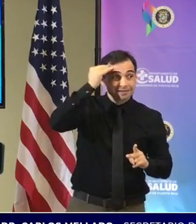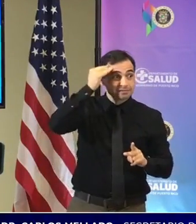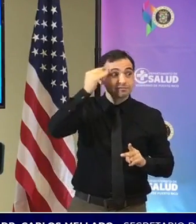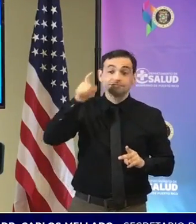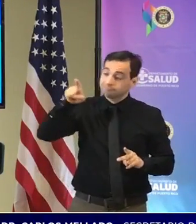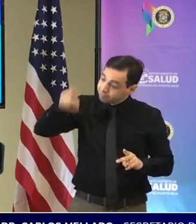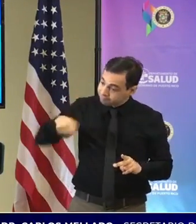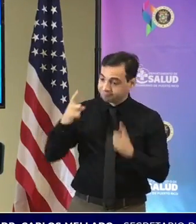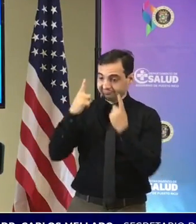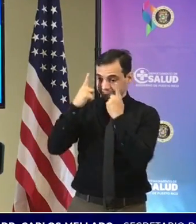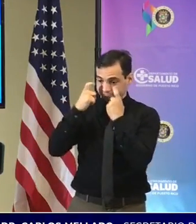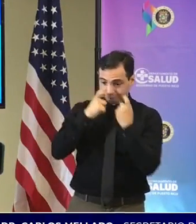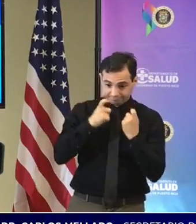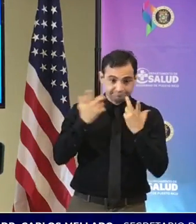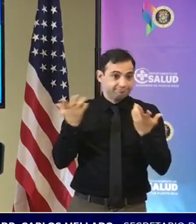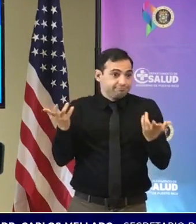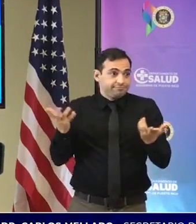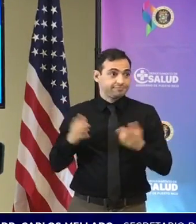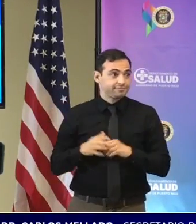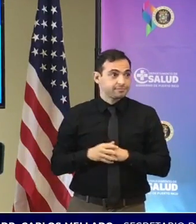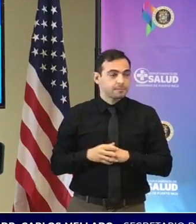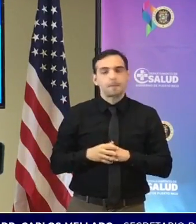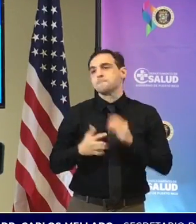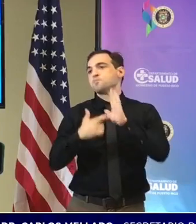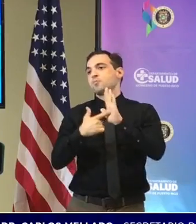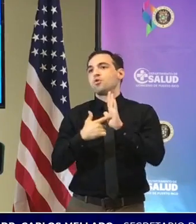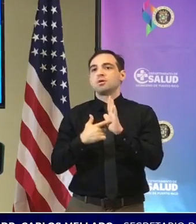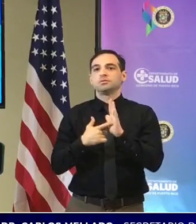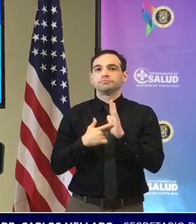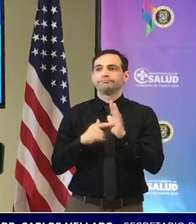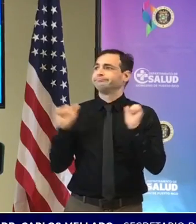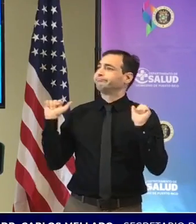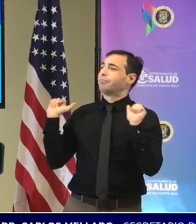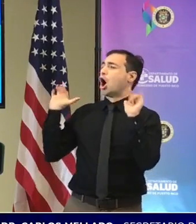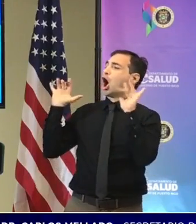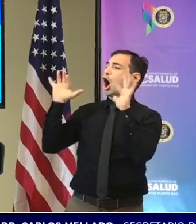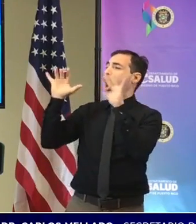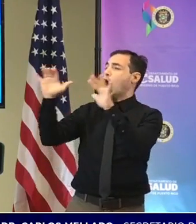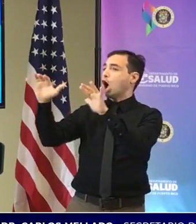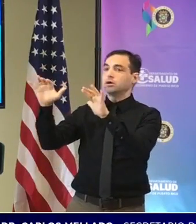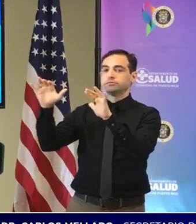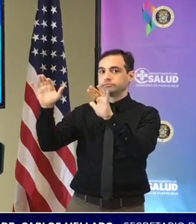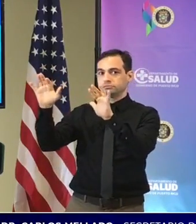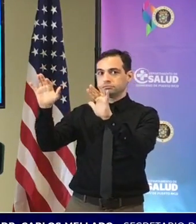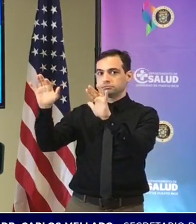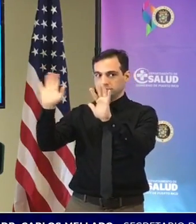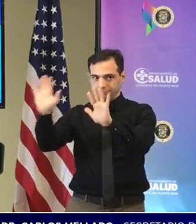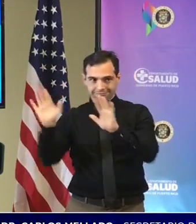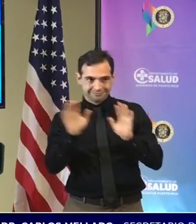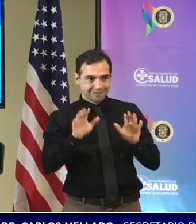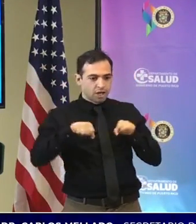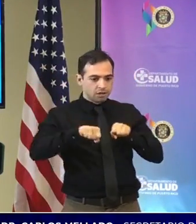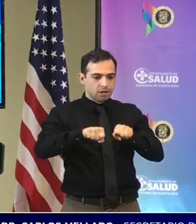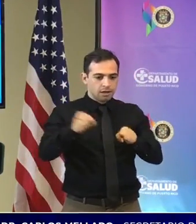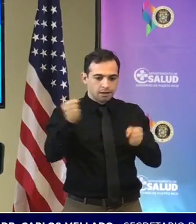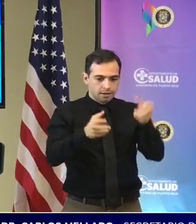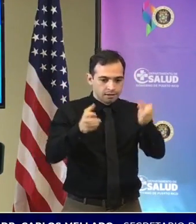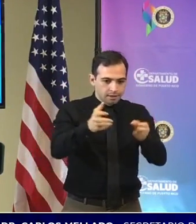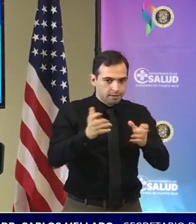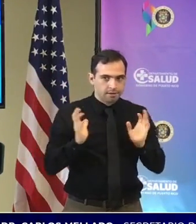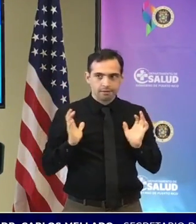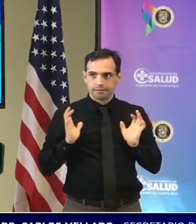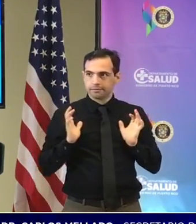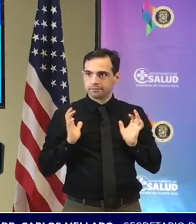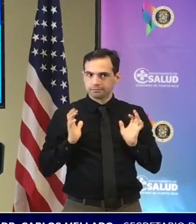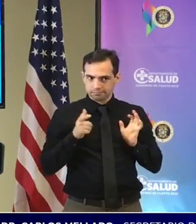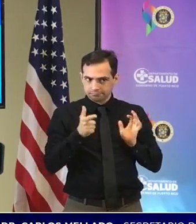en eventos multitudinarios por ejemplo ahora mismo hay un montón de supermercados que hay un montón de gente hay un montón o la gente se tiene que empoderar de la